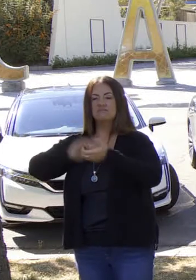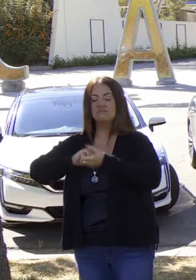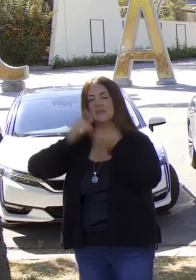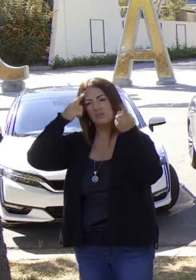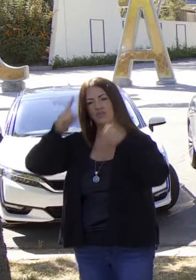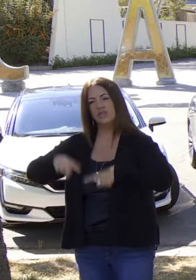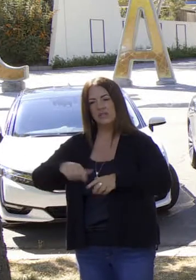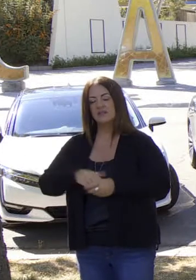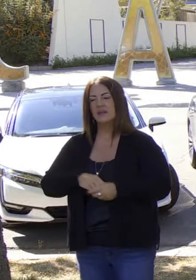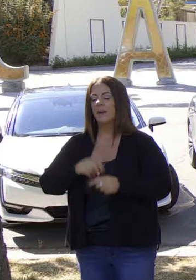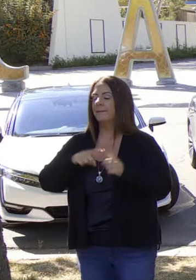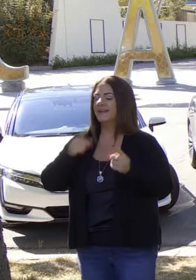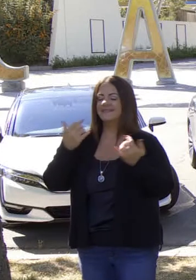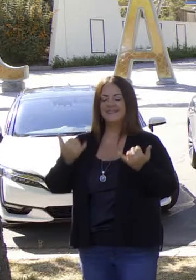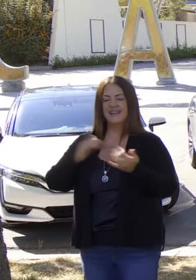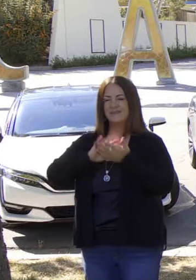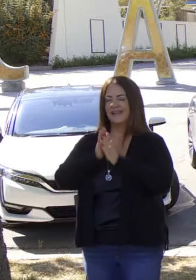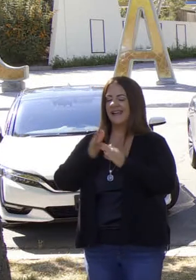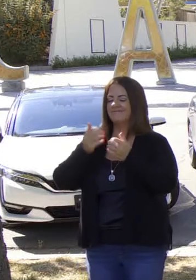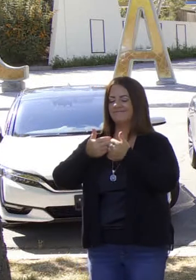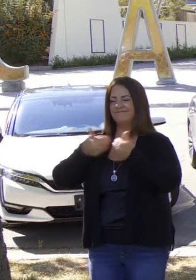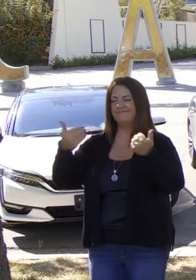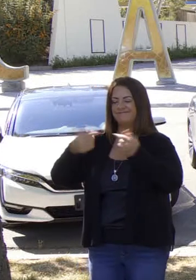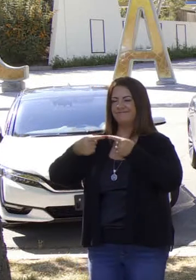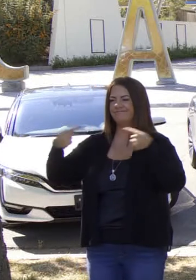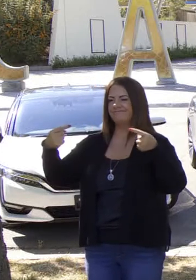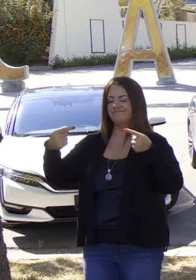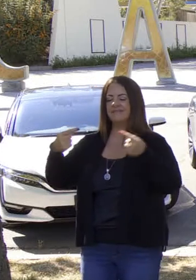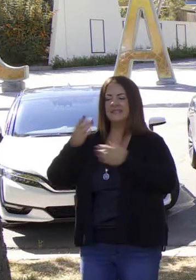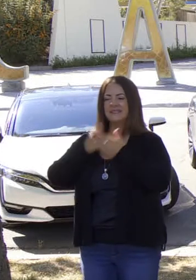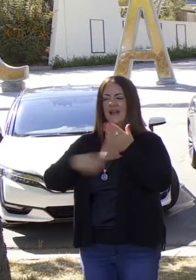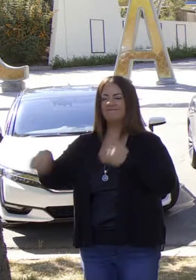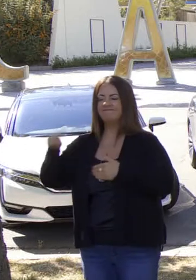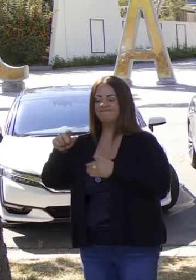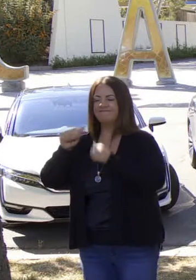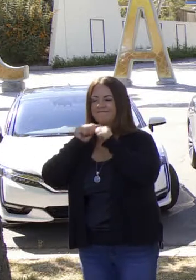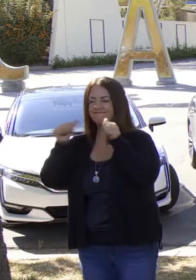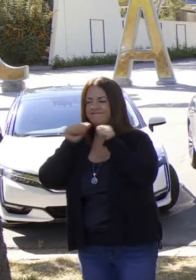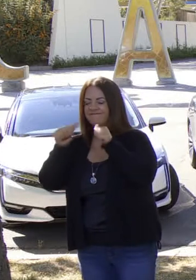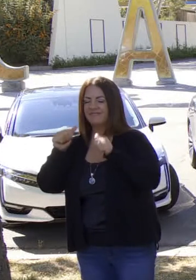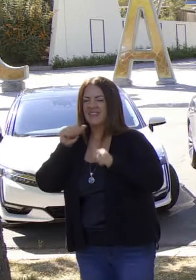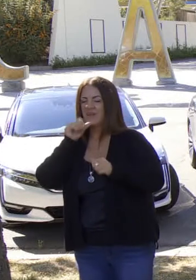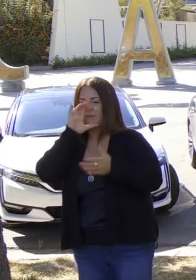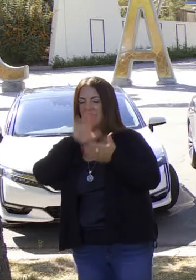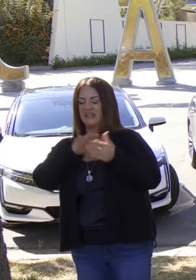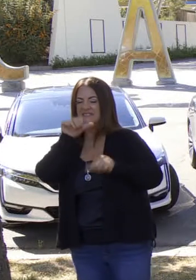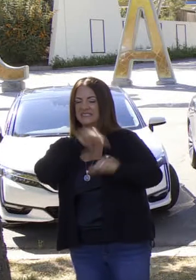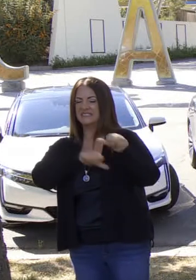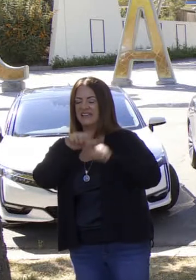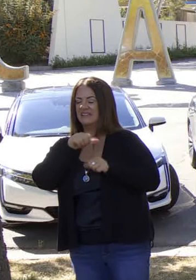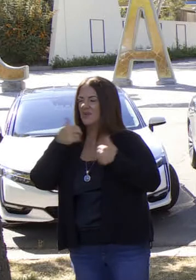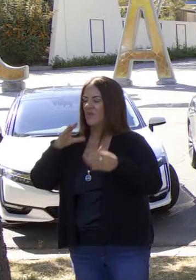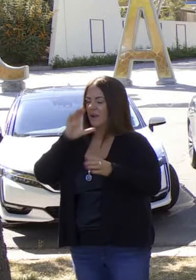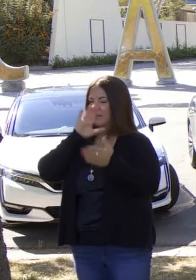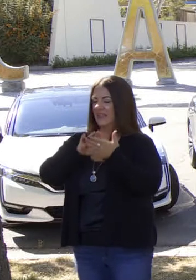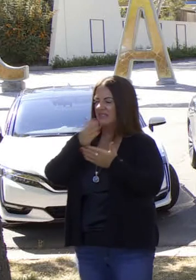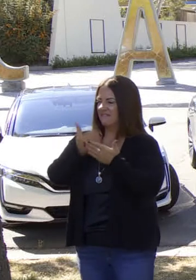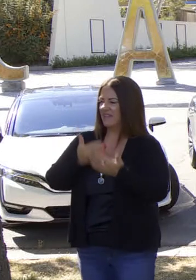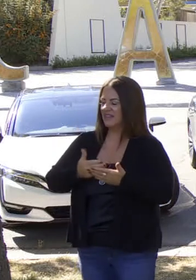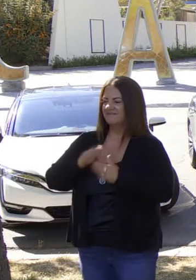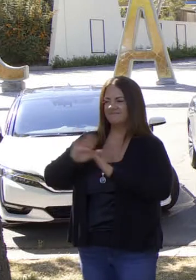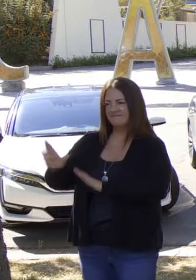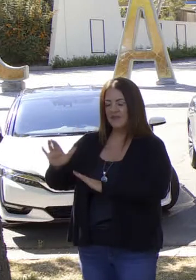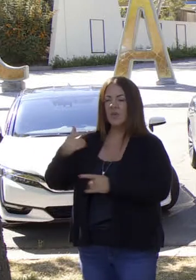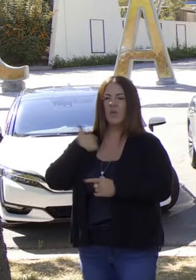Desafortunadamente se ha convertido en una cuestión partidaria. Actualmente hay personas que deniegan la ciencia, deniegan los hechos científicos.